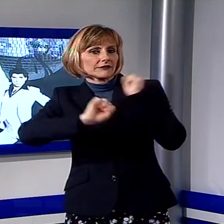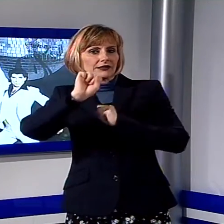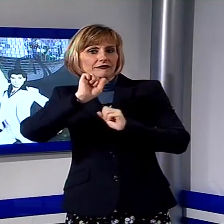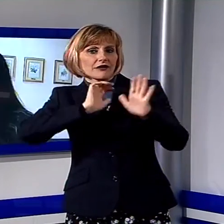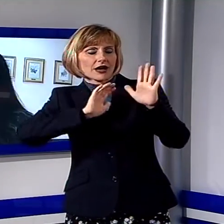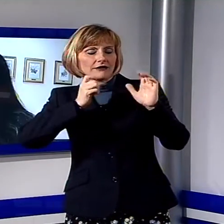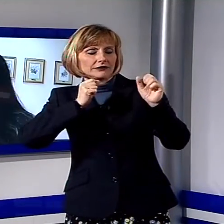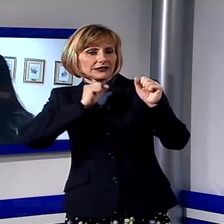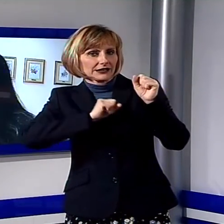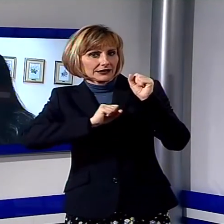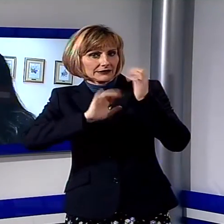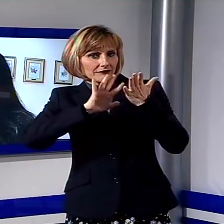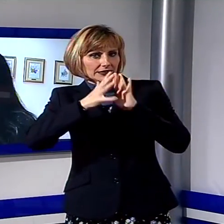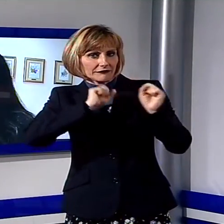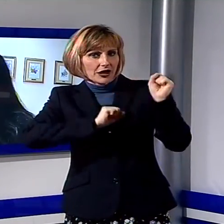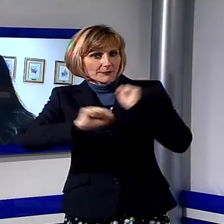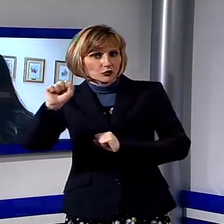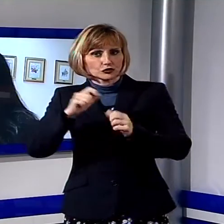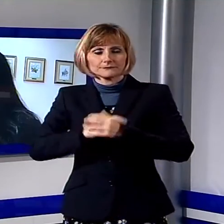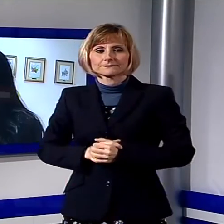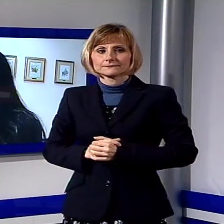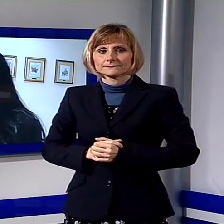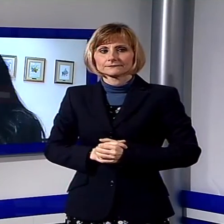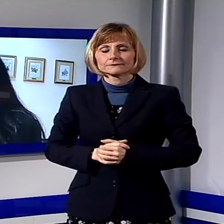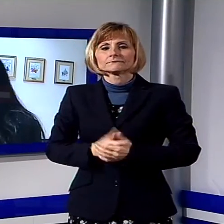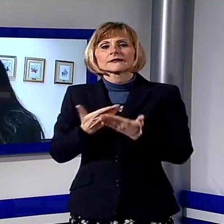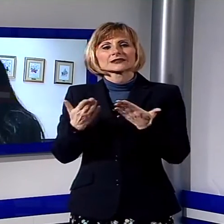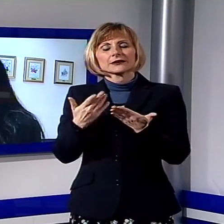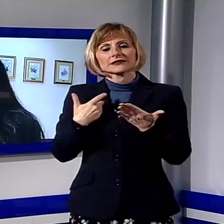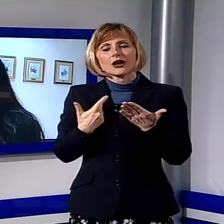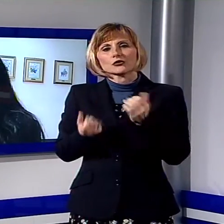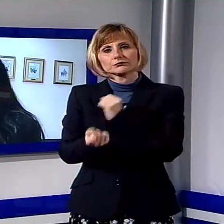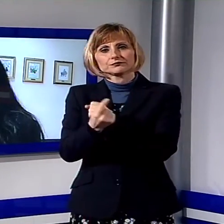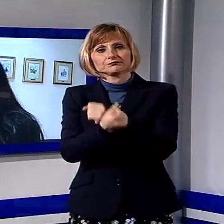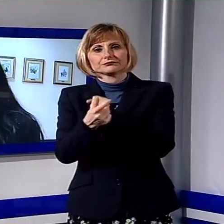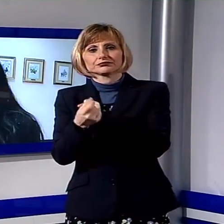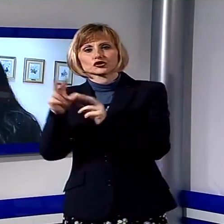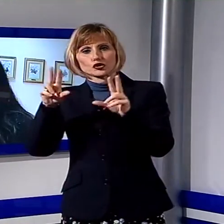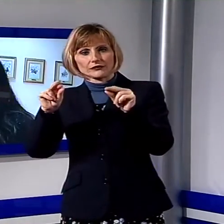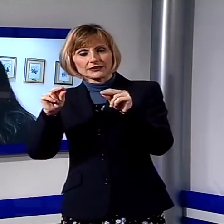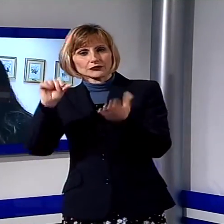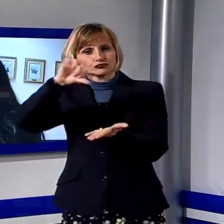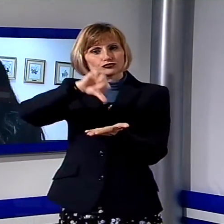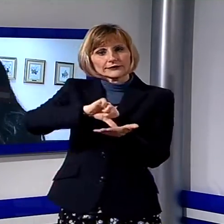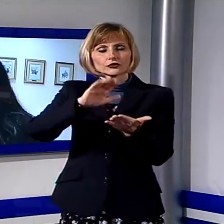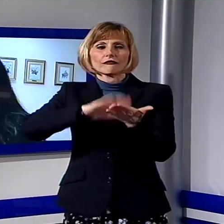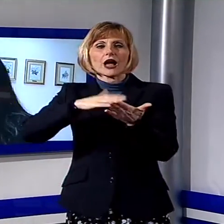ha delle novità in quanto al centro abbiamo voluto mettere il valore dell'arte come mezzo per